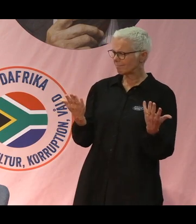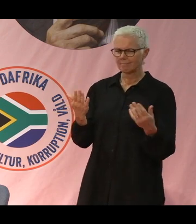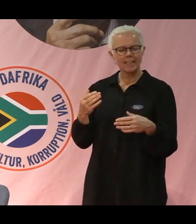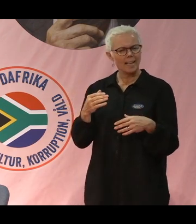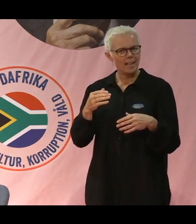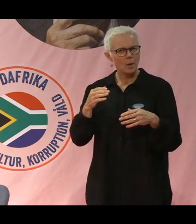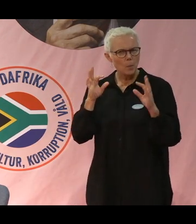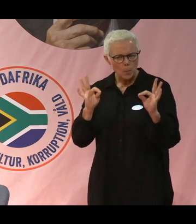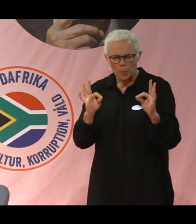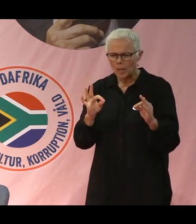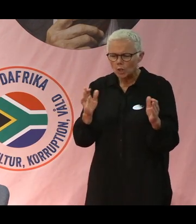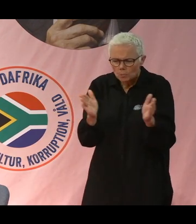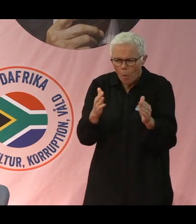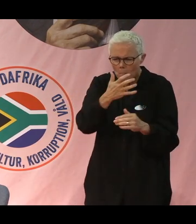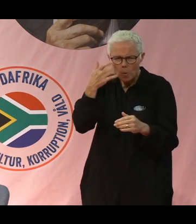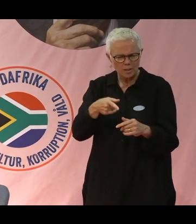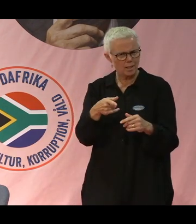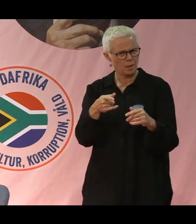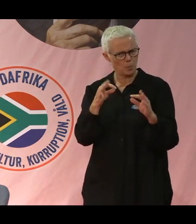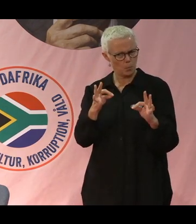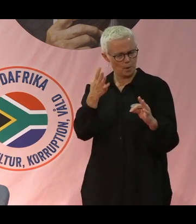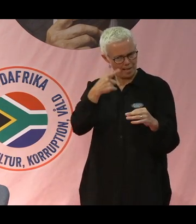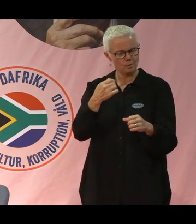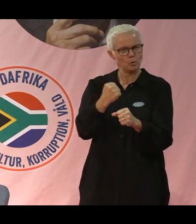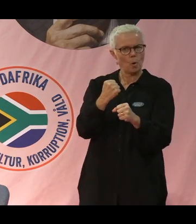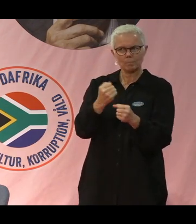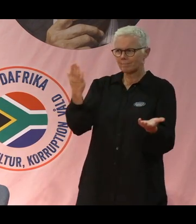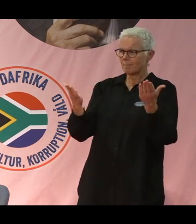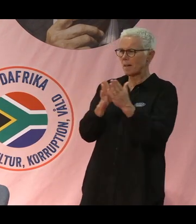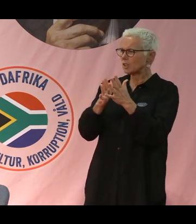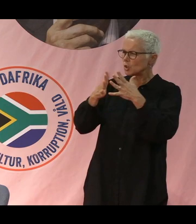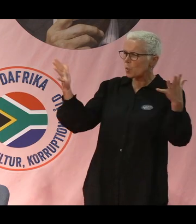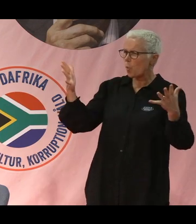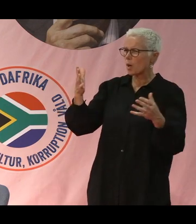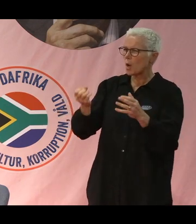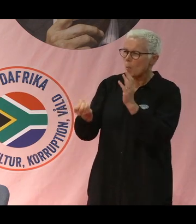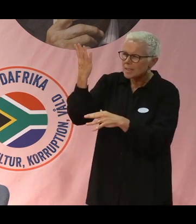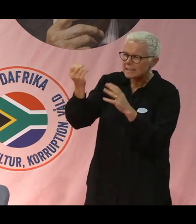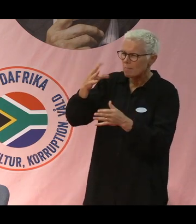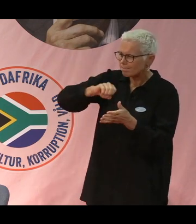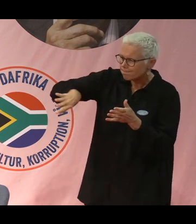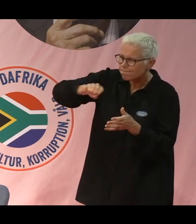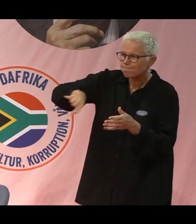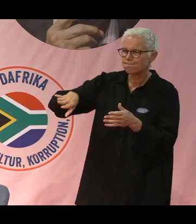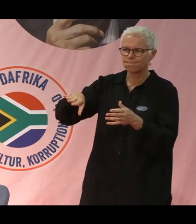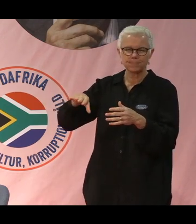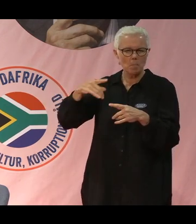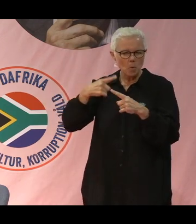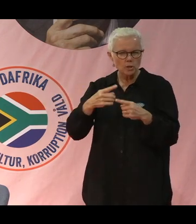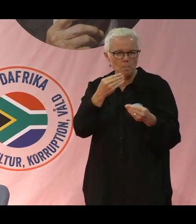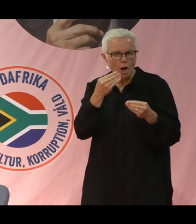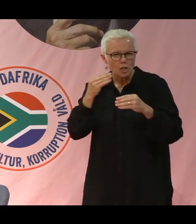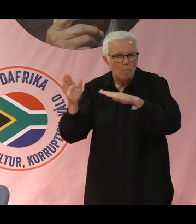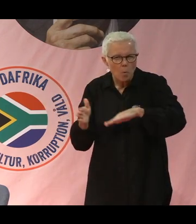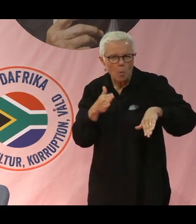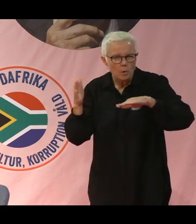småböndernas arbete ha? Gentemot storskaliga utsläpp som påverkar vårt klimat och matproduktionen som vi behöver ha ännu